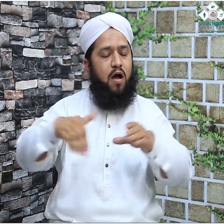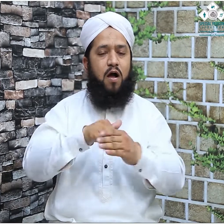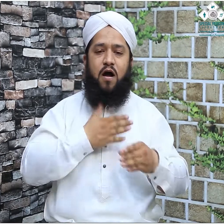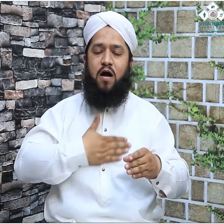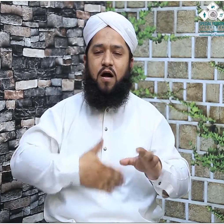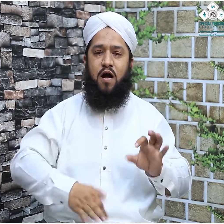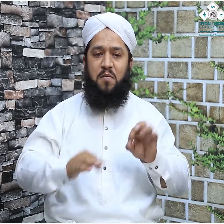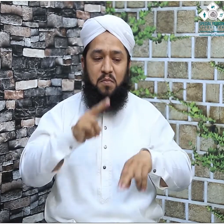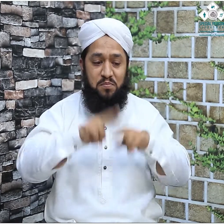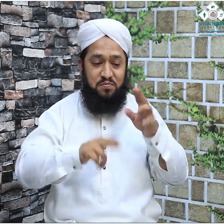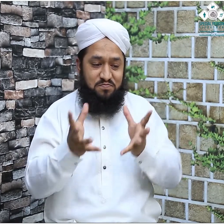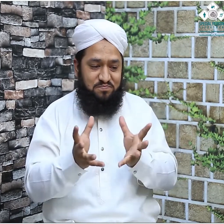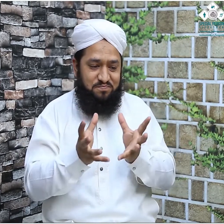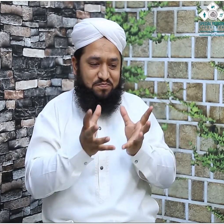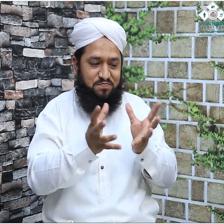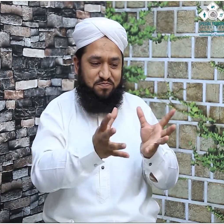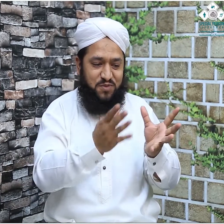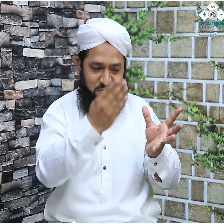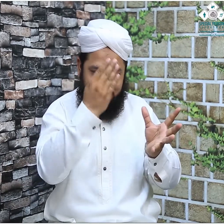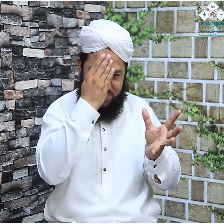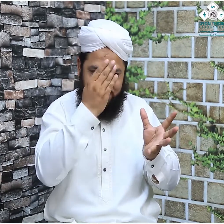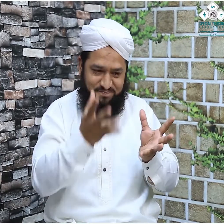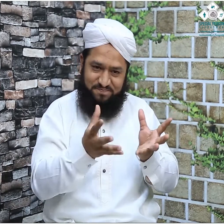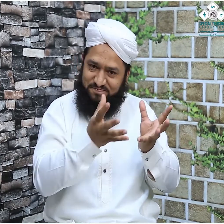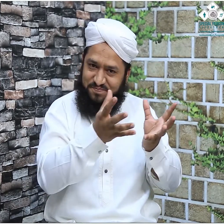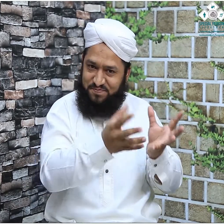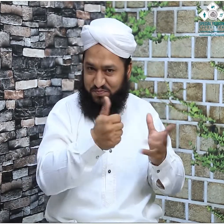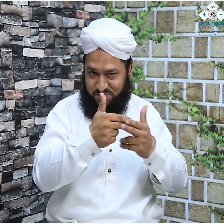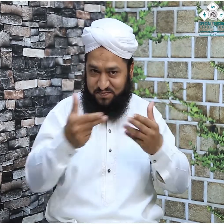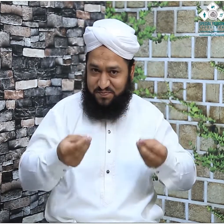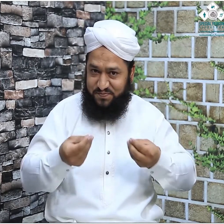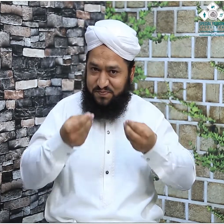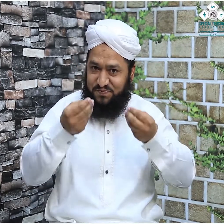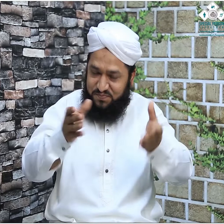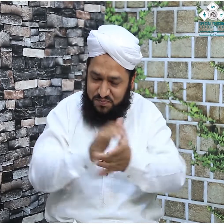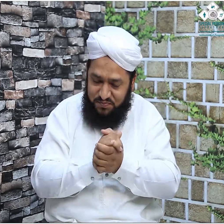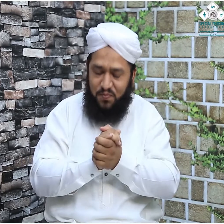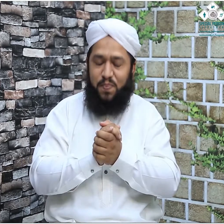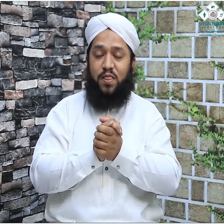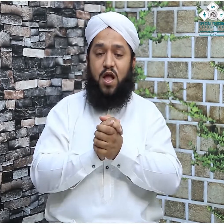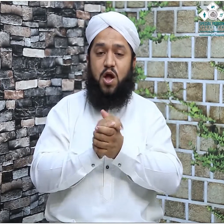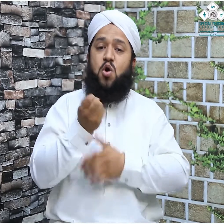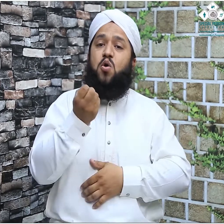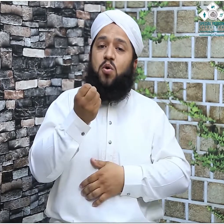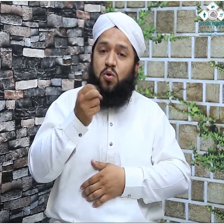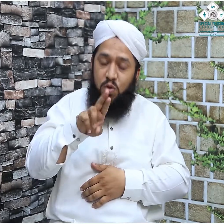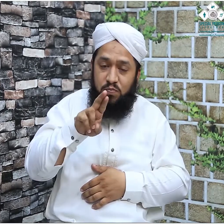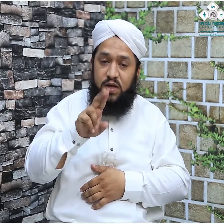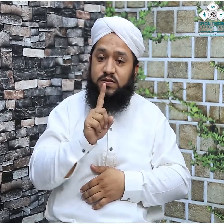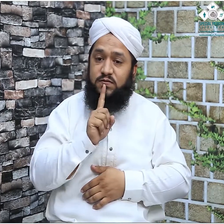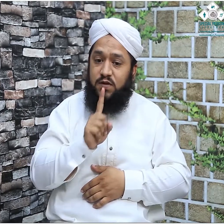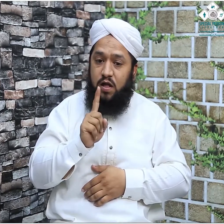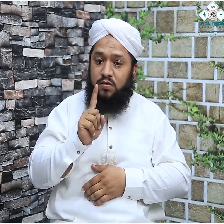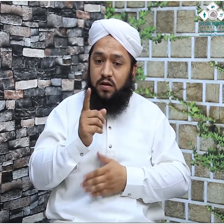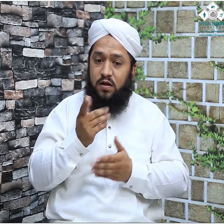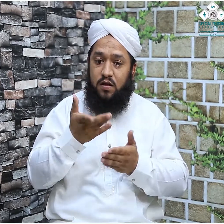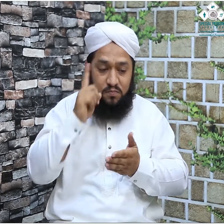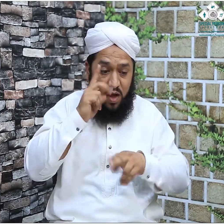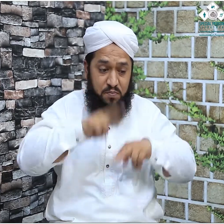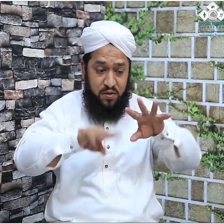دیوار میں کس شان کے ساتھ لگا وہ واقعہ بھی آپ کو سنائیں گے اور ساتھ ساتھ جو ہمارا مین ٹاپک ہے کہ حجرِ اسوت قیامت